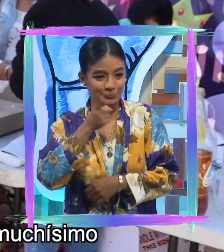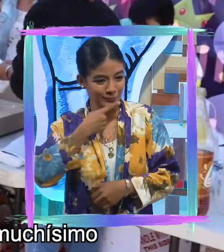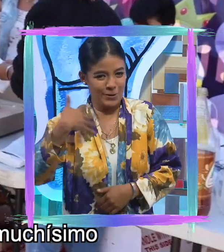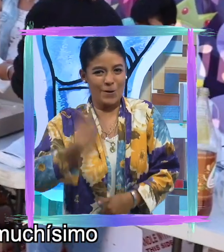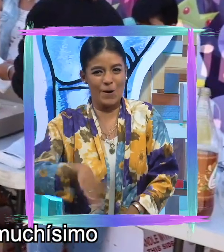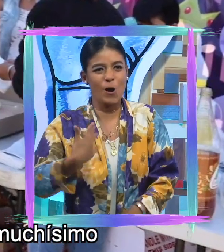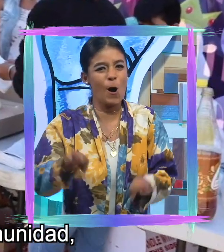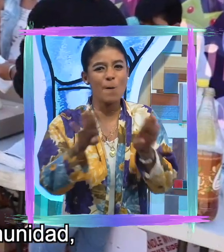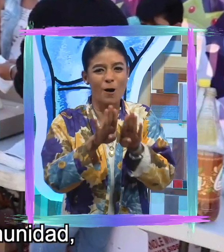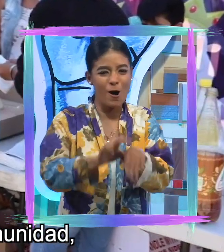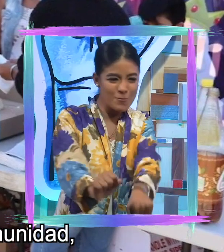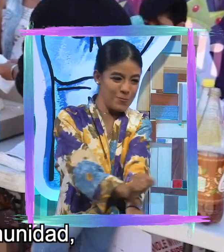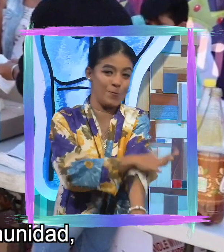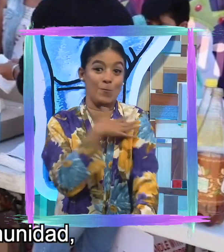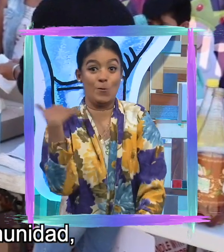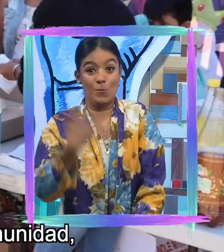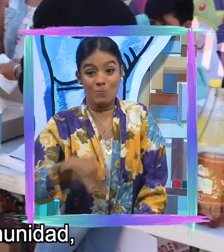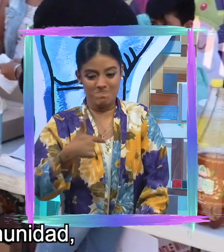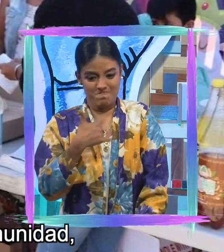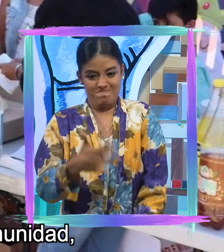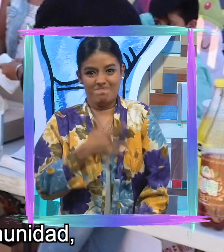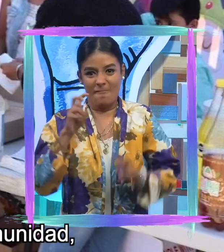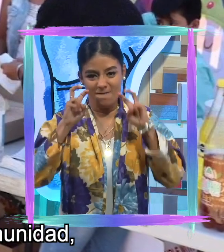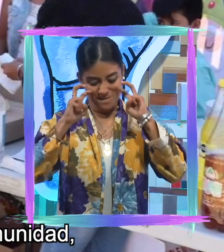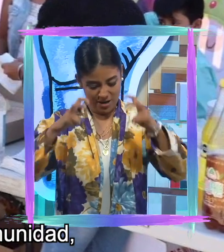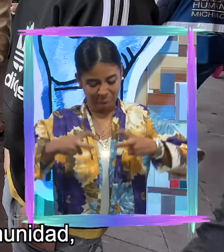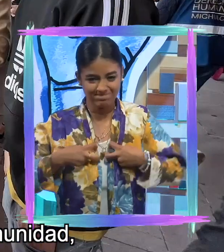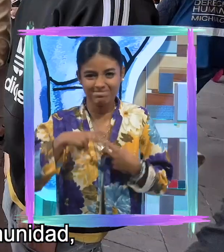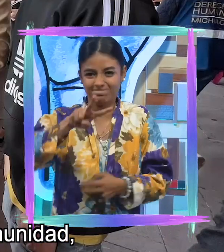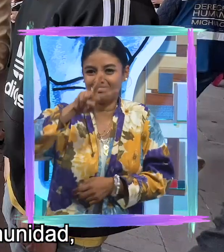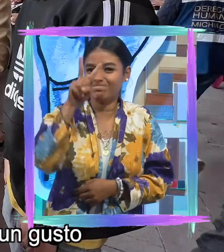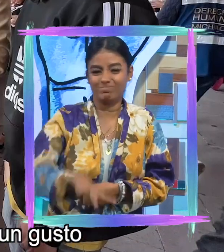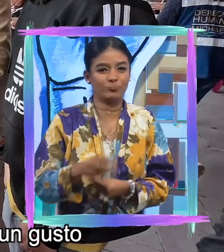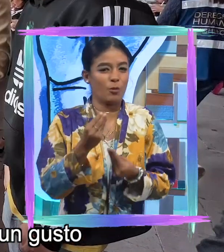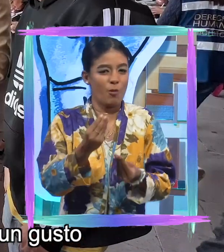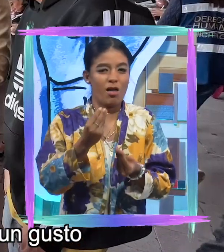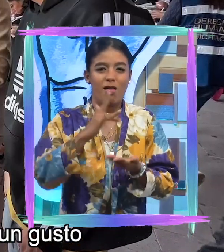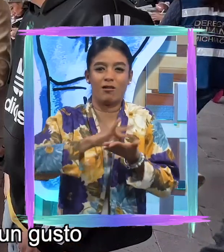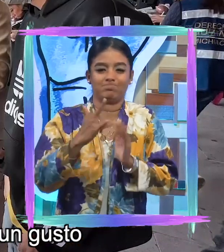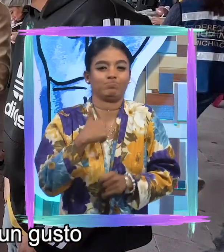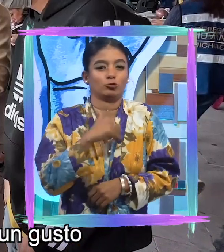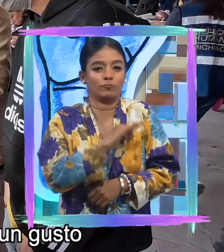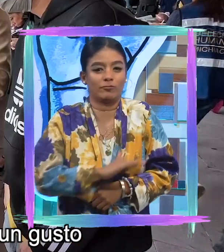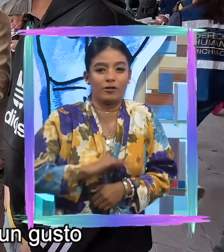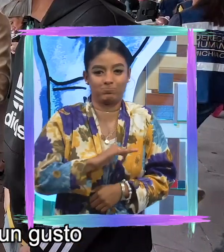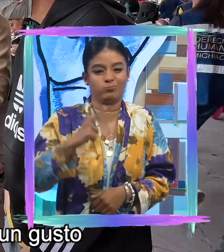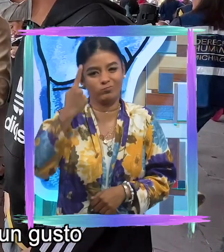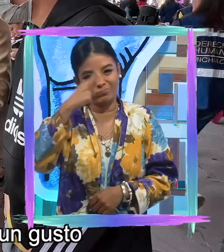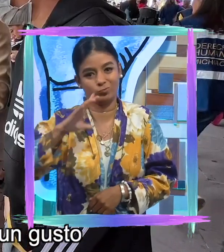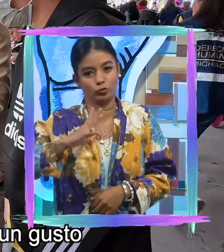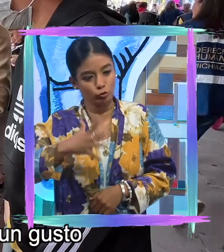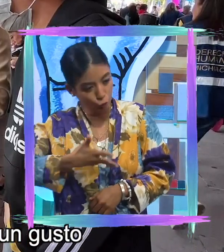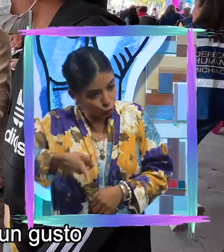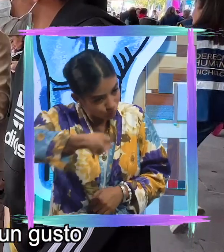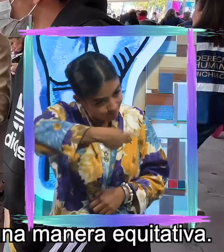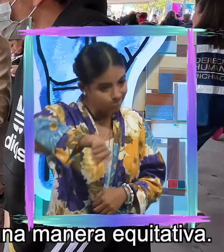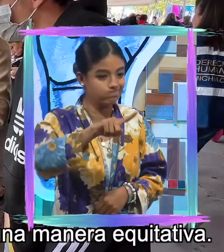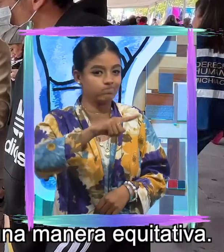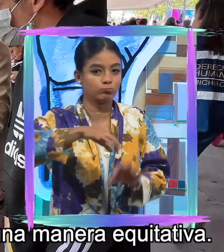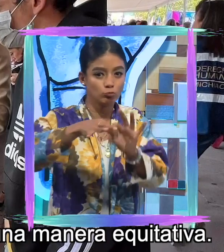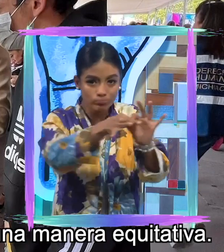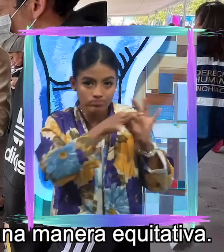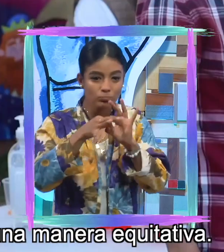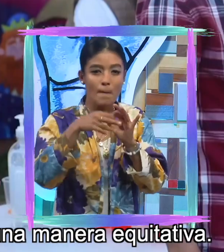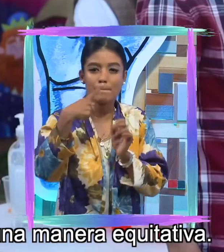emociona muchísimo poder estar apoyando a la comunidad. Para mí es privilegio y es todo un gusto